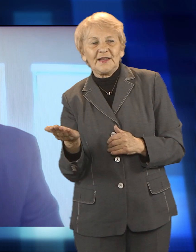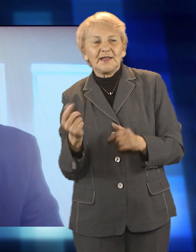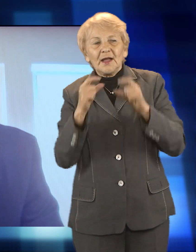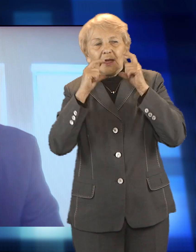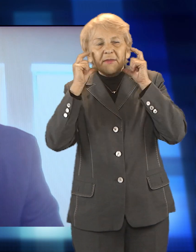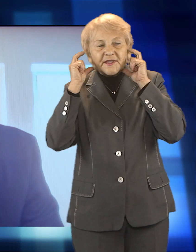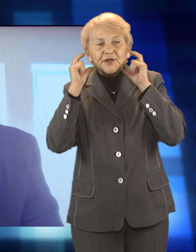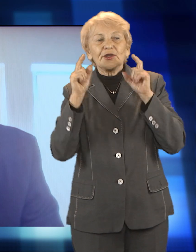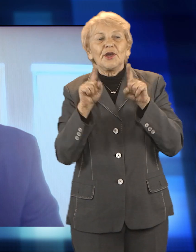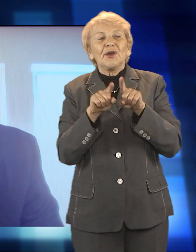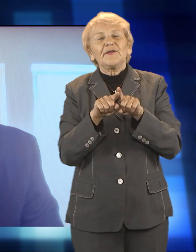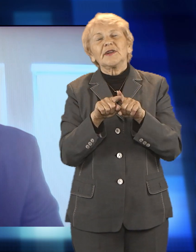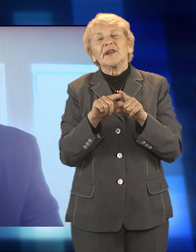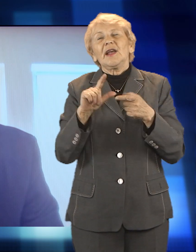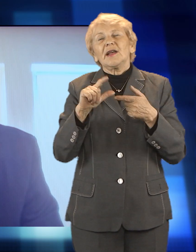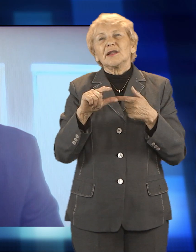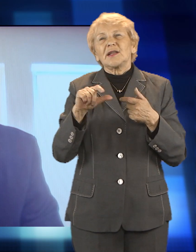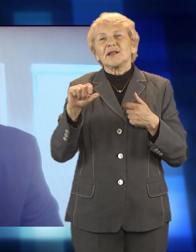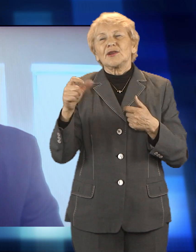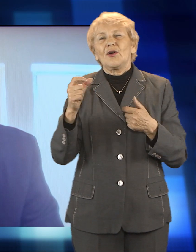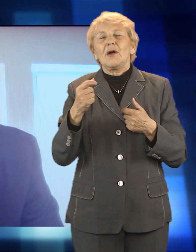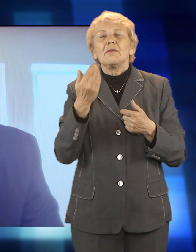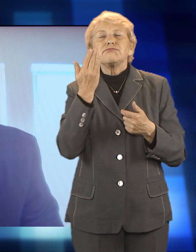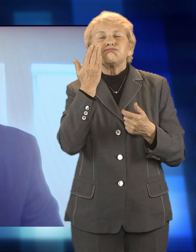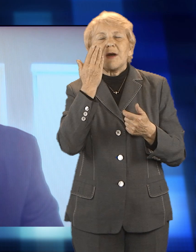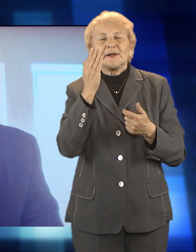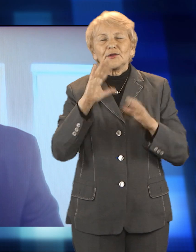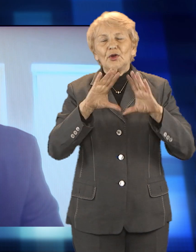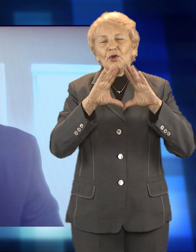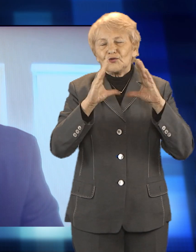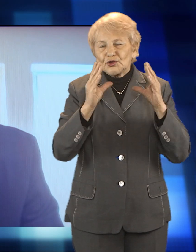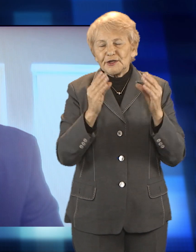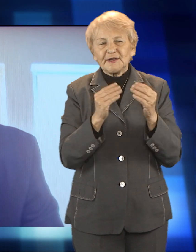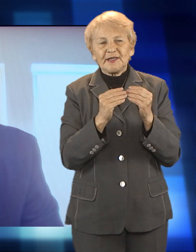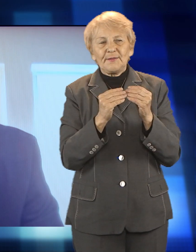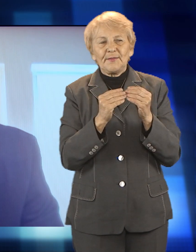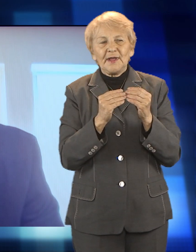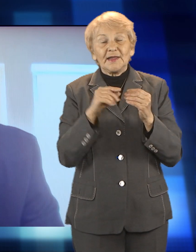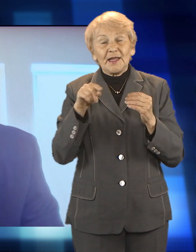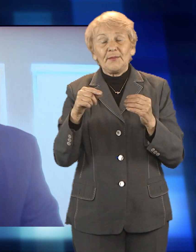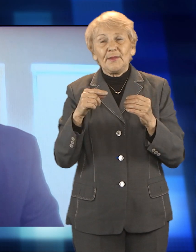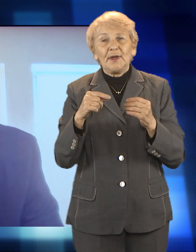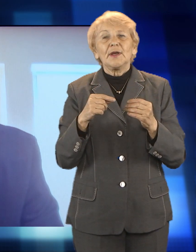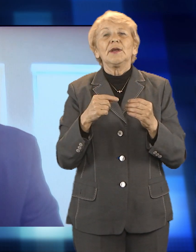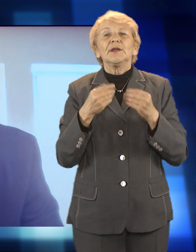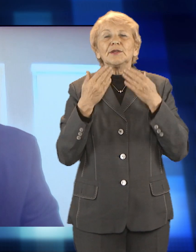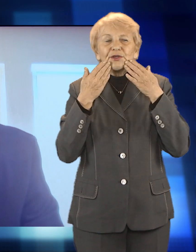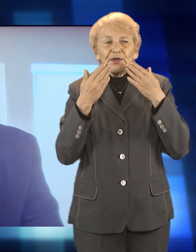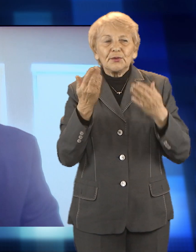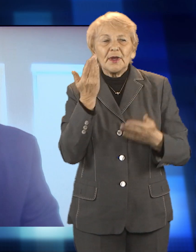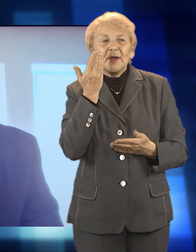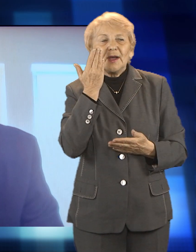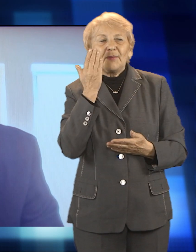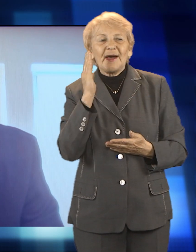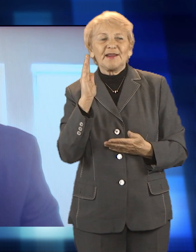również sami dystrybuujemy do mieszkańców. Mamy tutaj spore doświadczenie i wiemy jak to robić, więc służyliśmy pomocą.